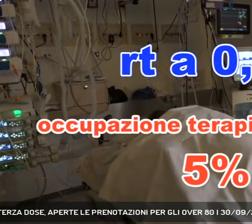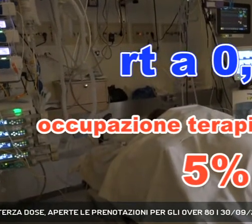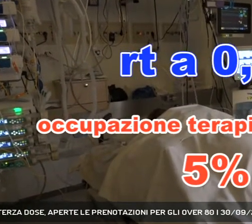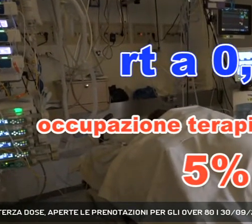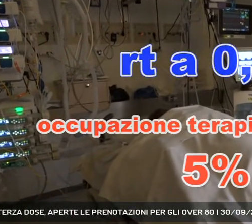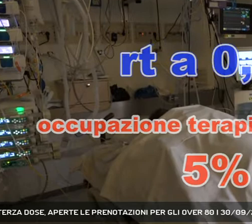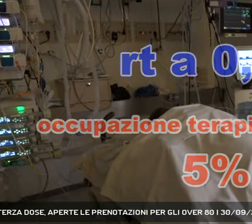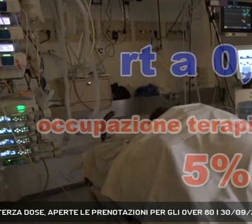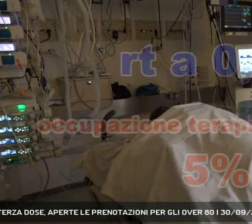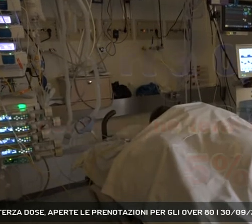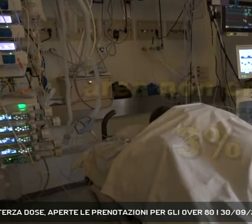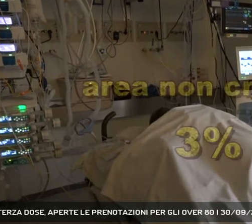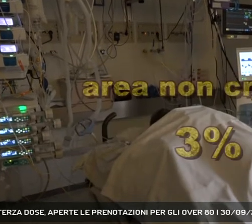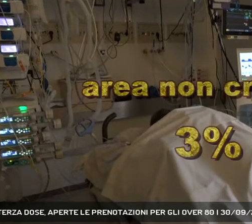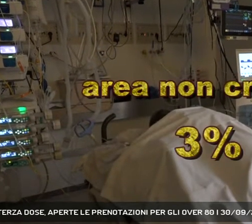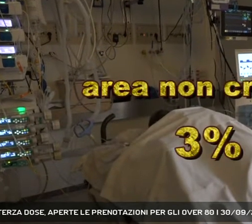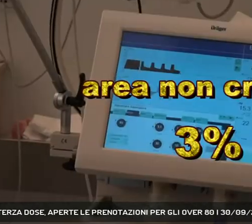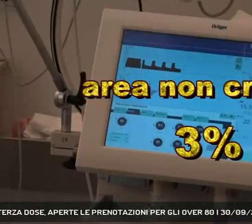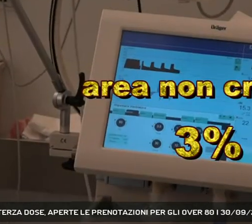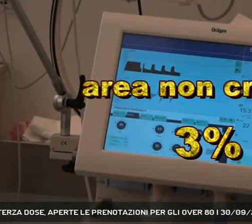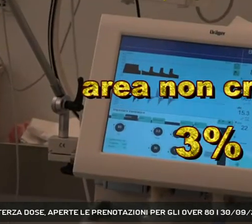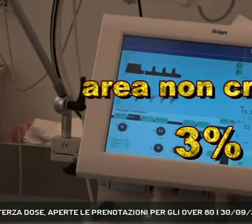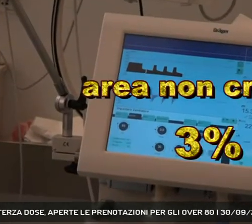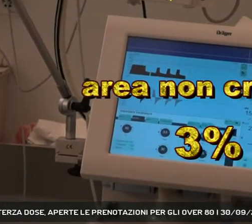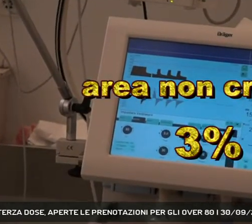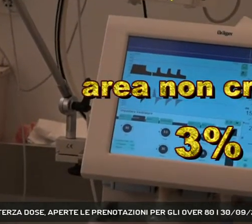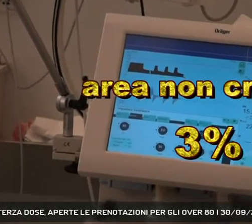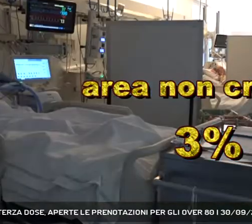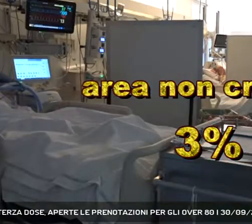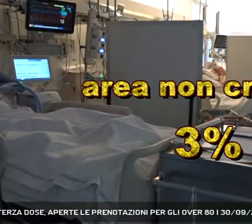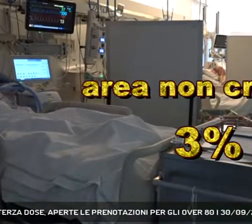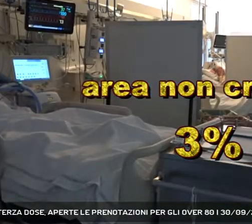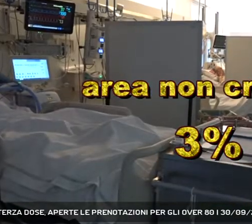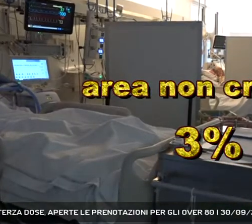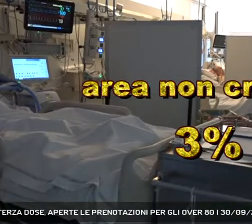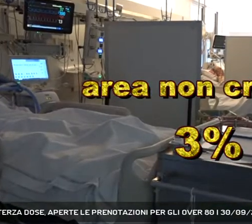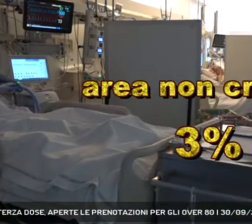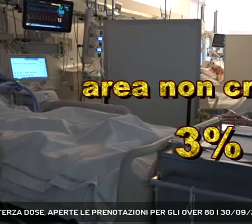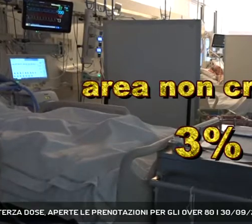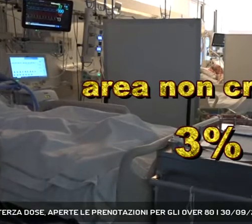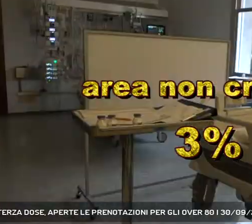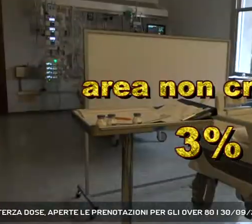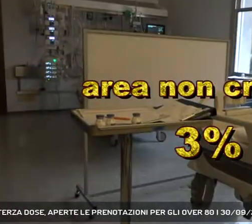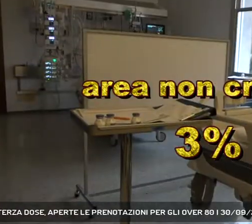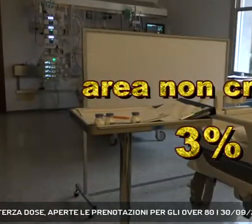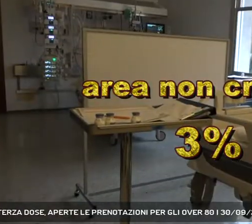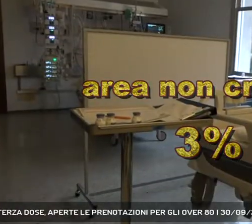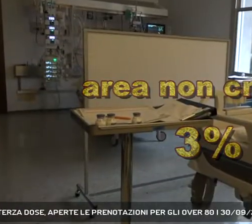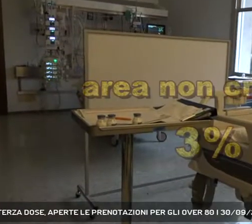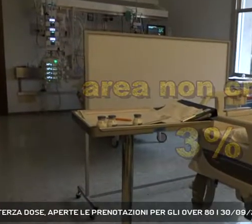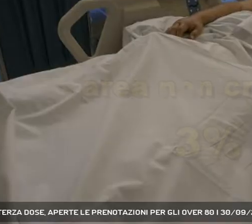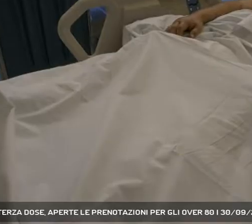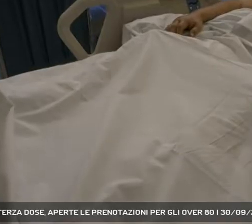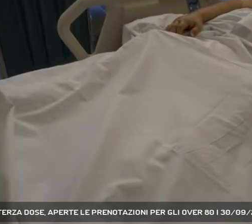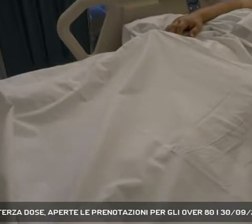5%, medesimo andamento per l'area non critica che è al 3%. Un bilancio positivo, ma è necessario attendere metà